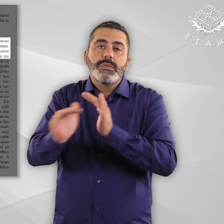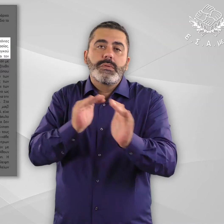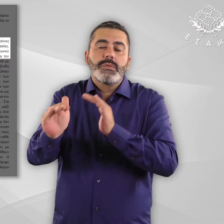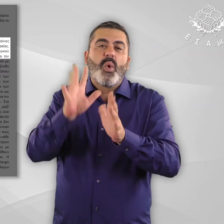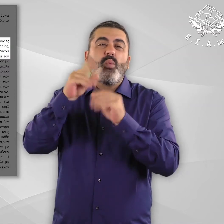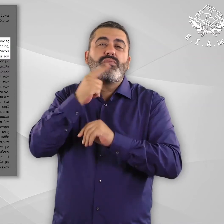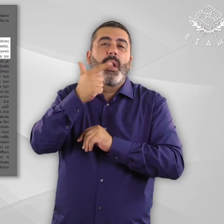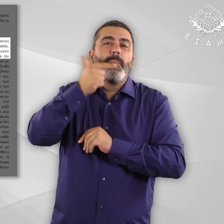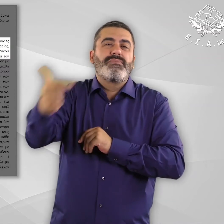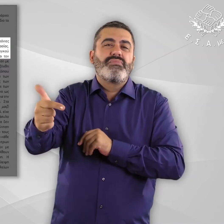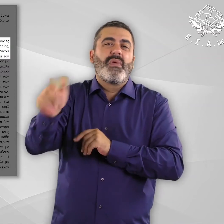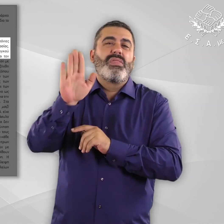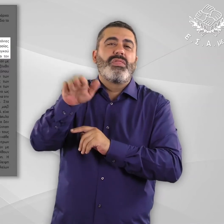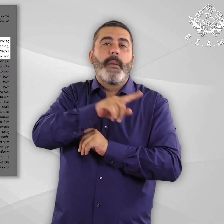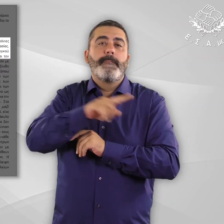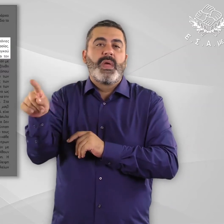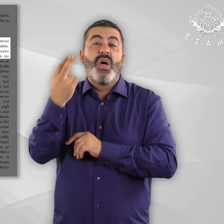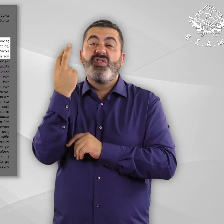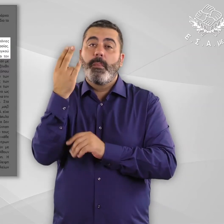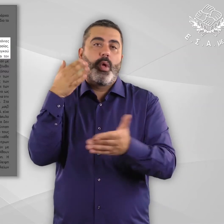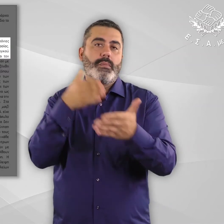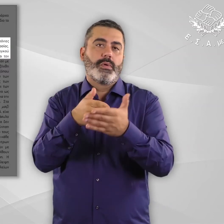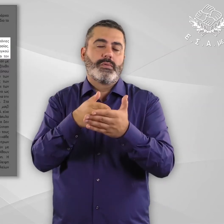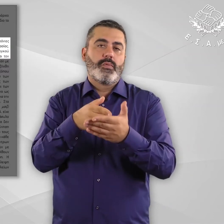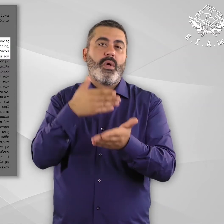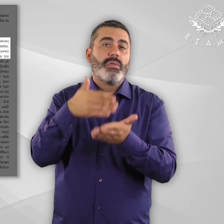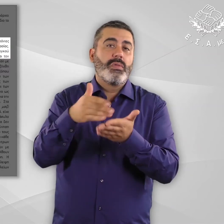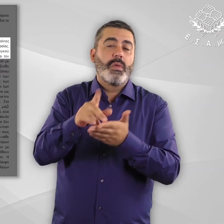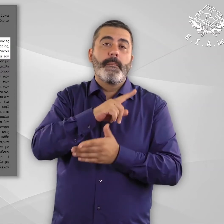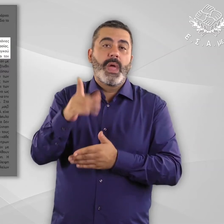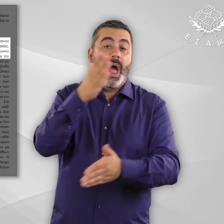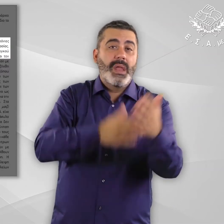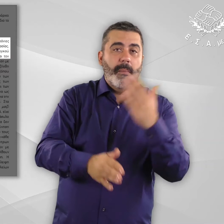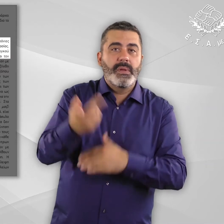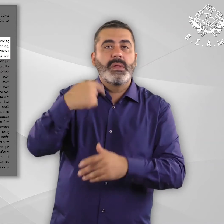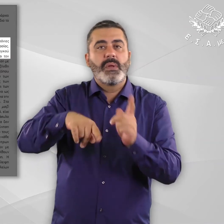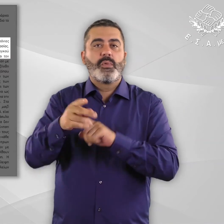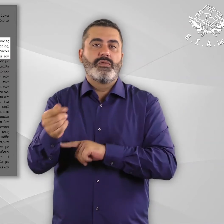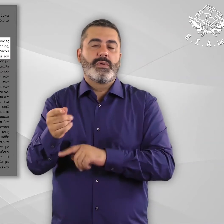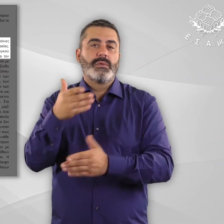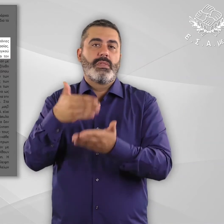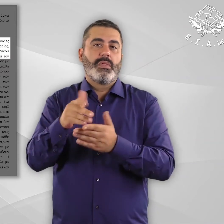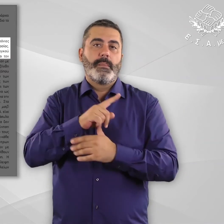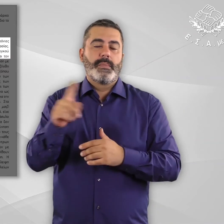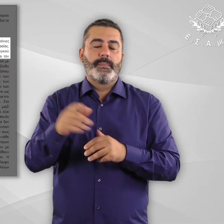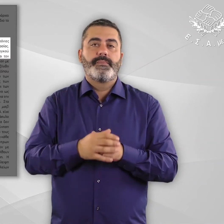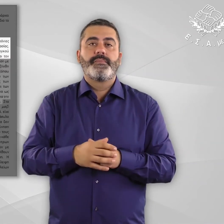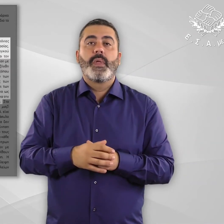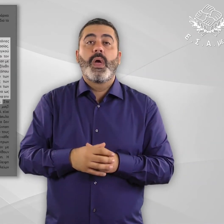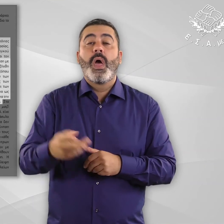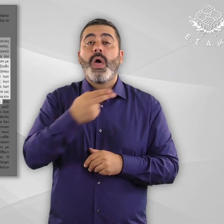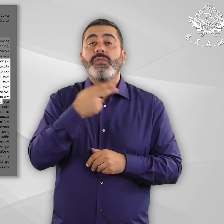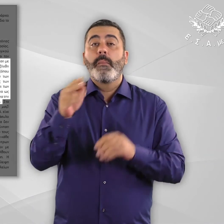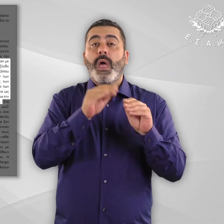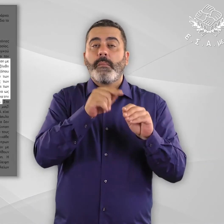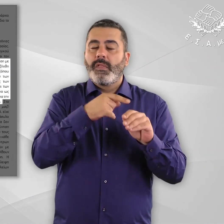ευάλωτο κομμάτι του προσφυγικού πληθυσμού να προστατευτεί από την περιθωριοποίηση και τον διπλό αποκλεισμό της προσφυγιάς και της αναπηρίας.